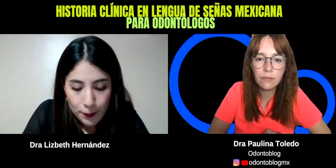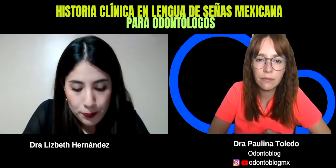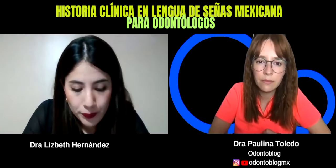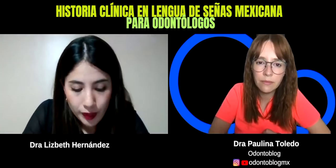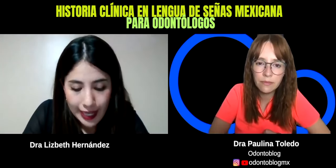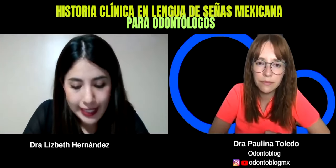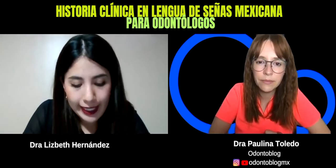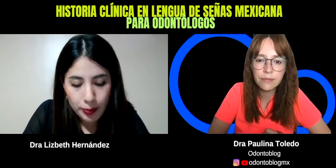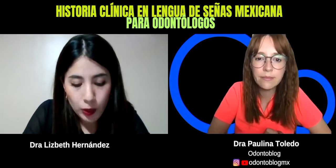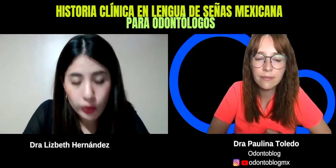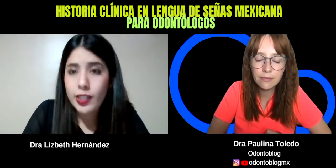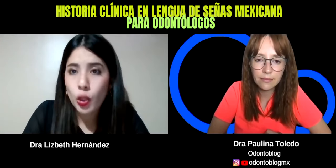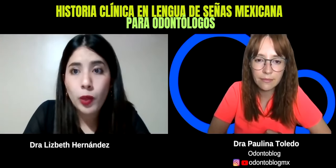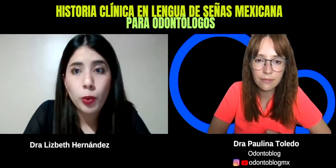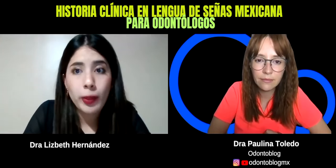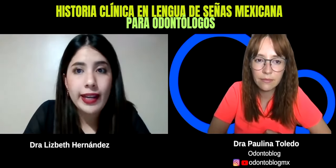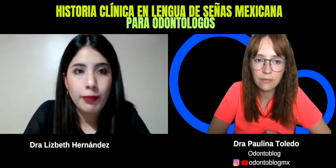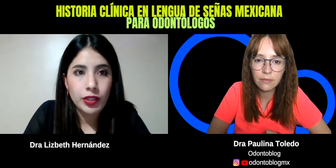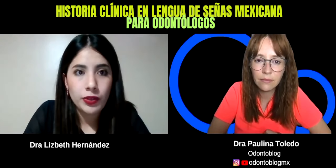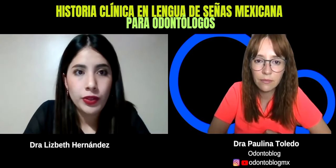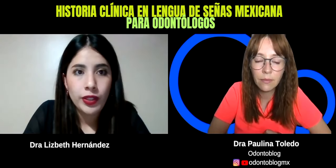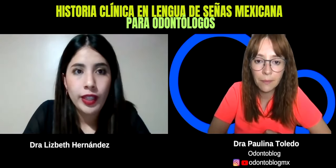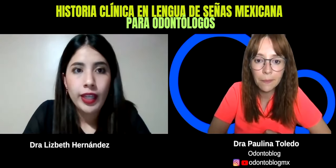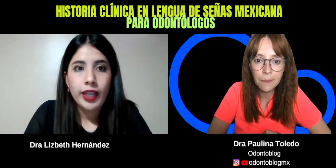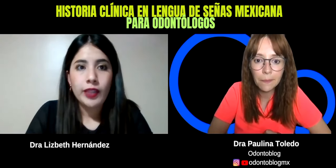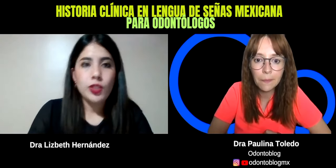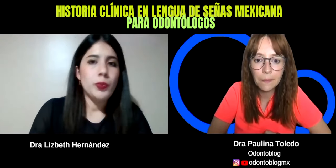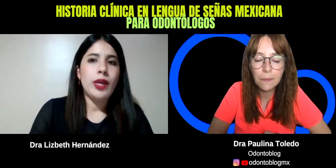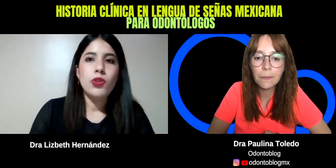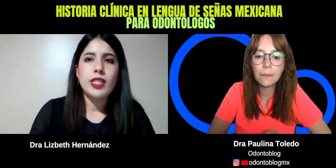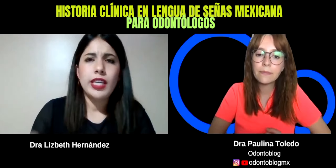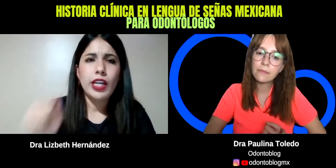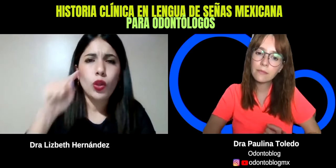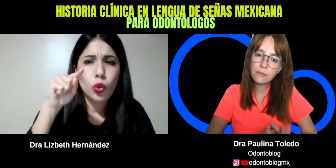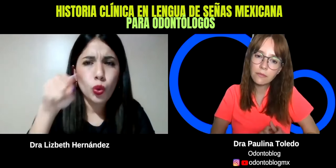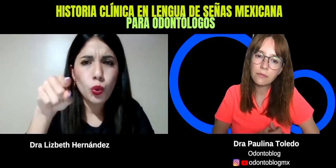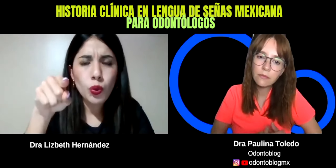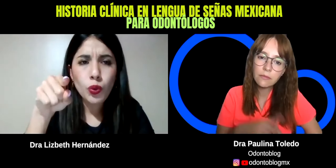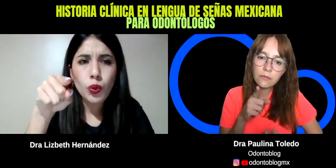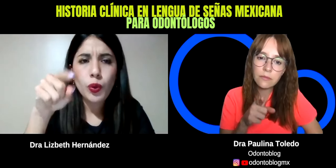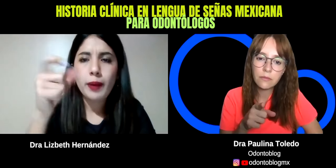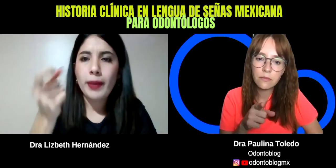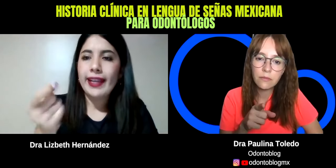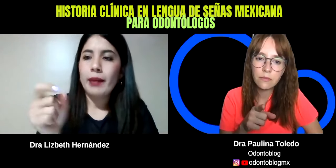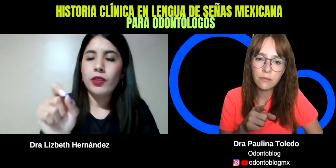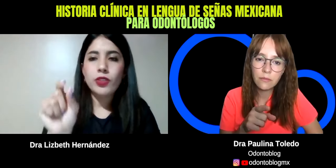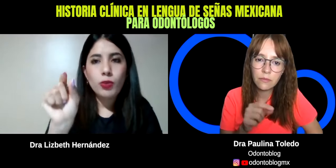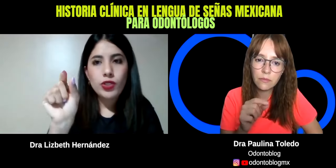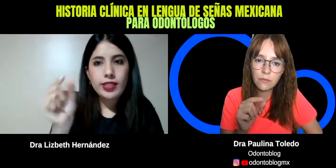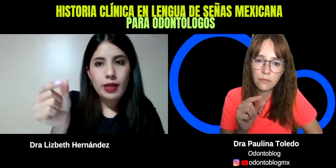La siguiente pregunta es si toma algún medicamento. Entonces, podemos decir, tú, medicamento es como si hiciera, como